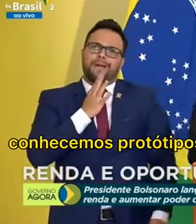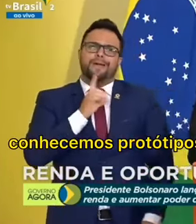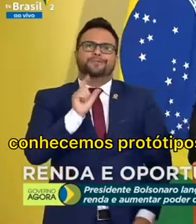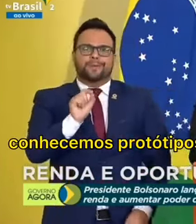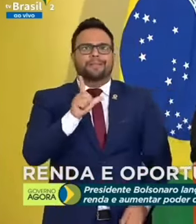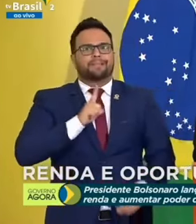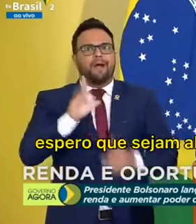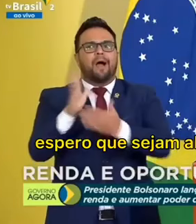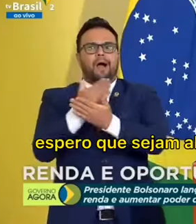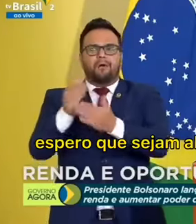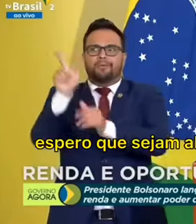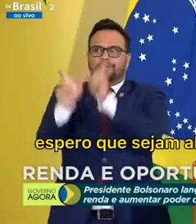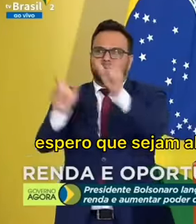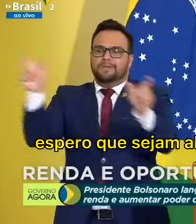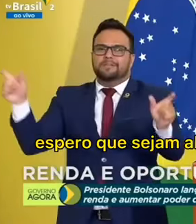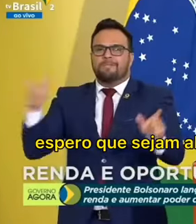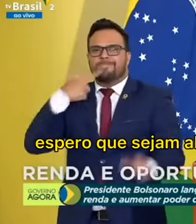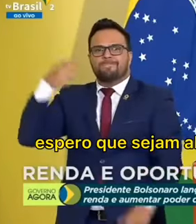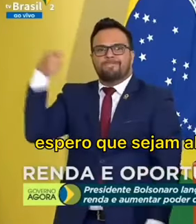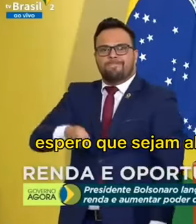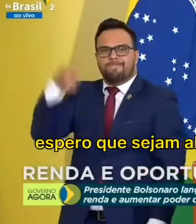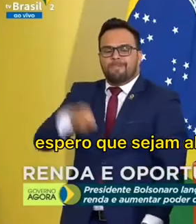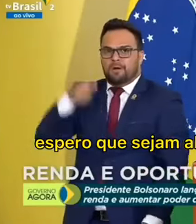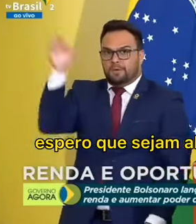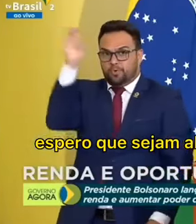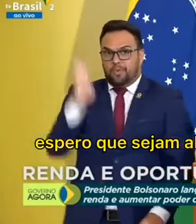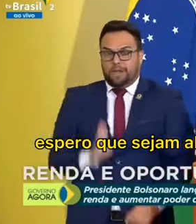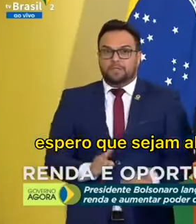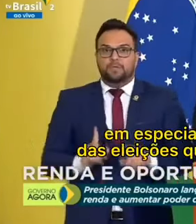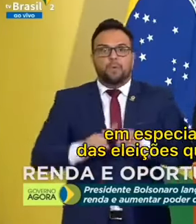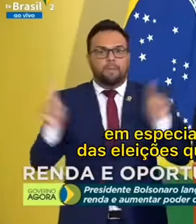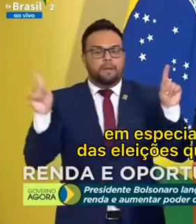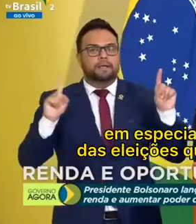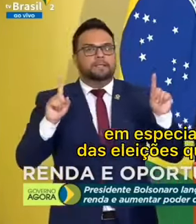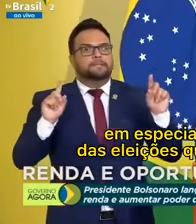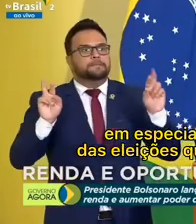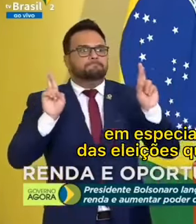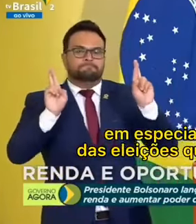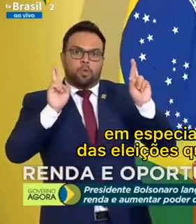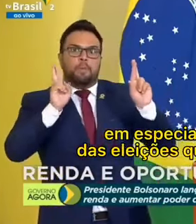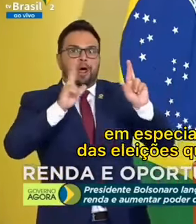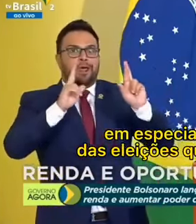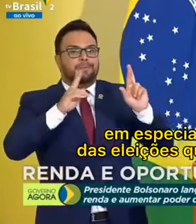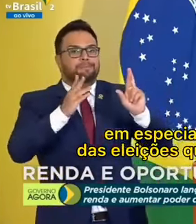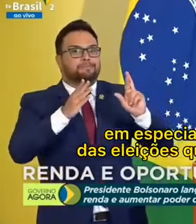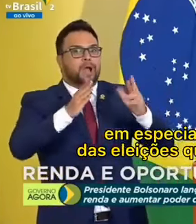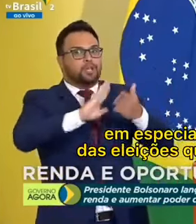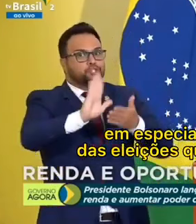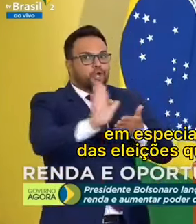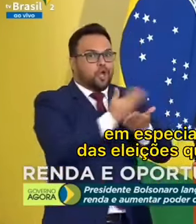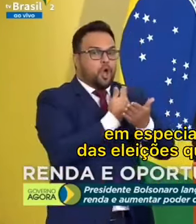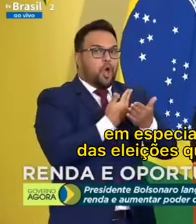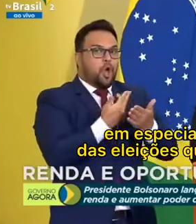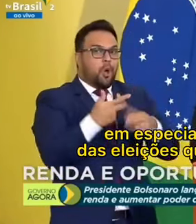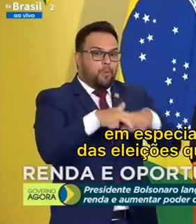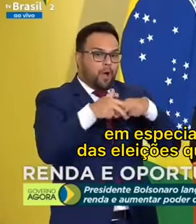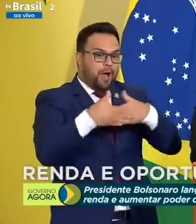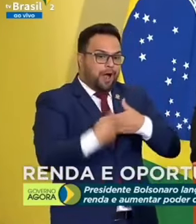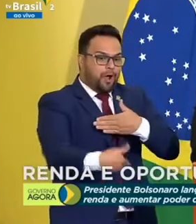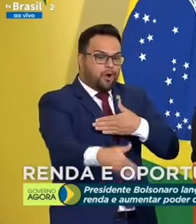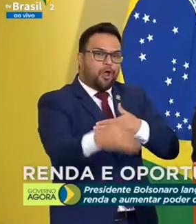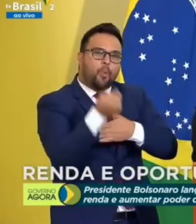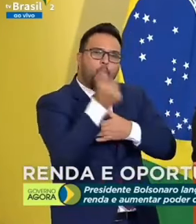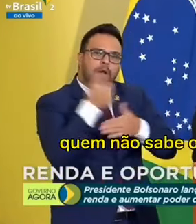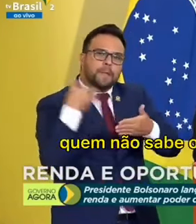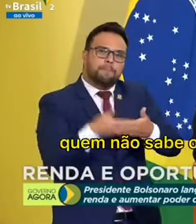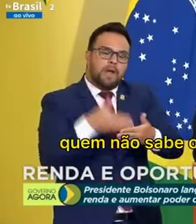pelo Brasil. Espero que sejam alijados da vida pública, em especial por ocasião das eleições que se aproximam.